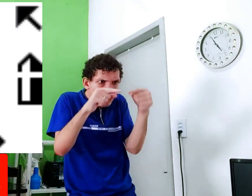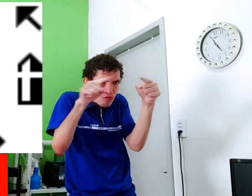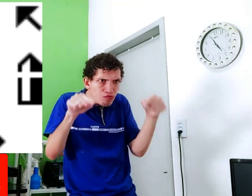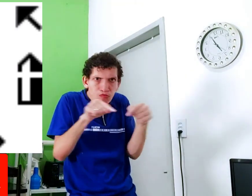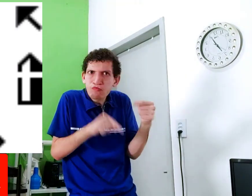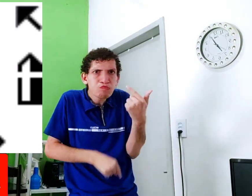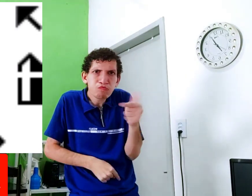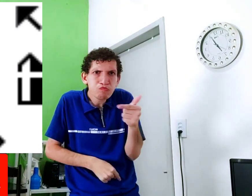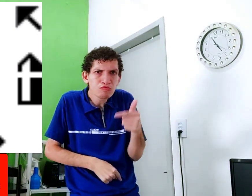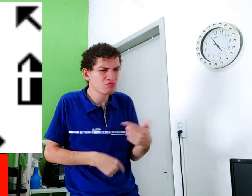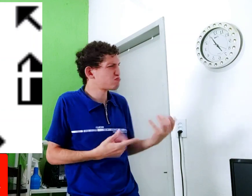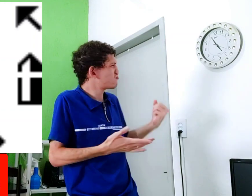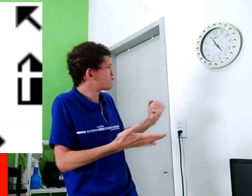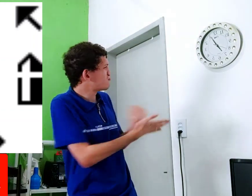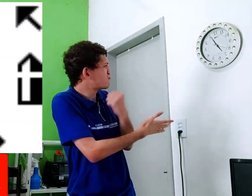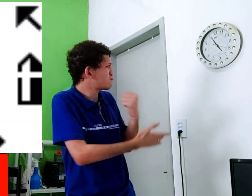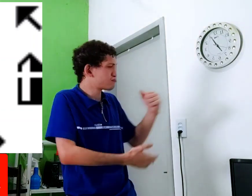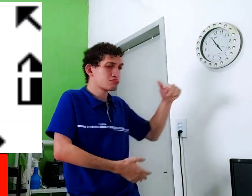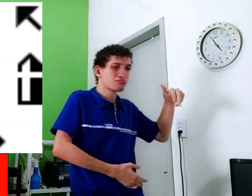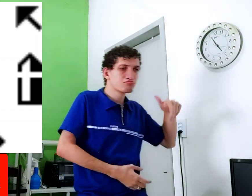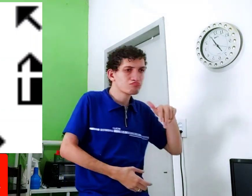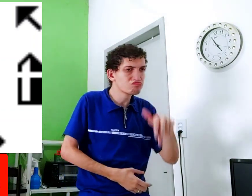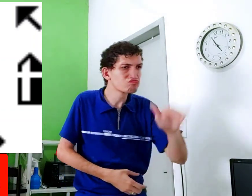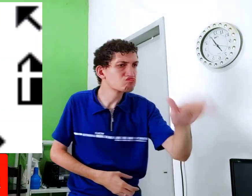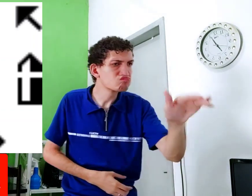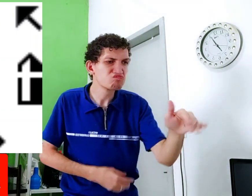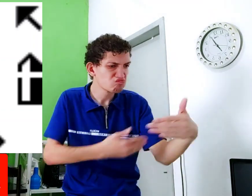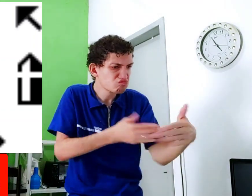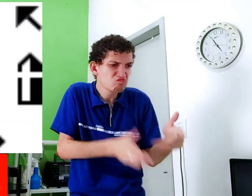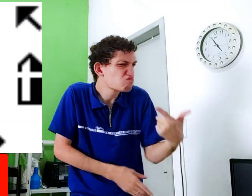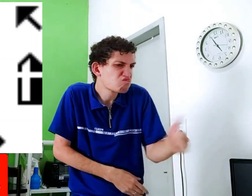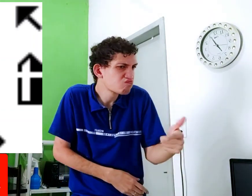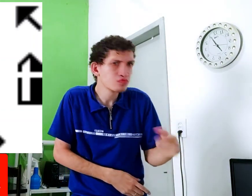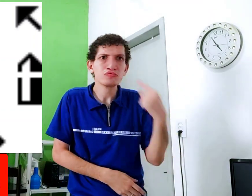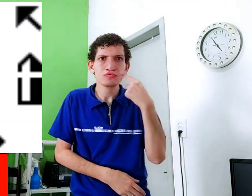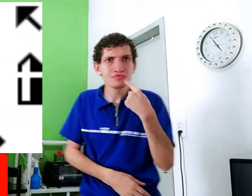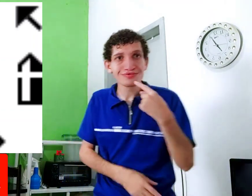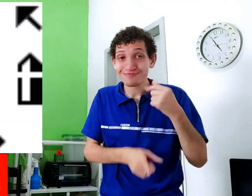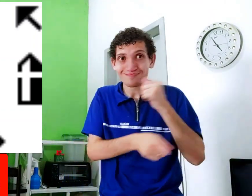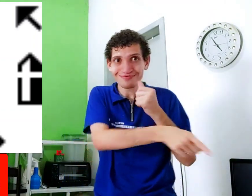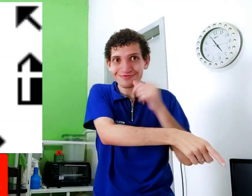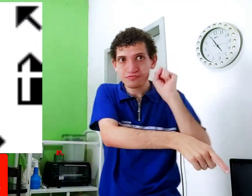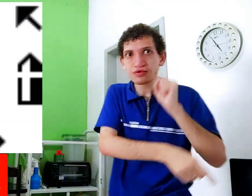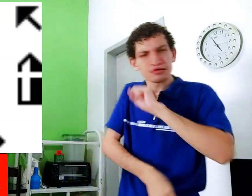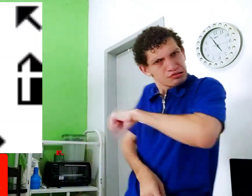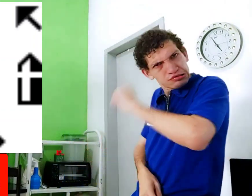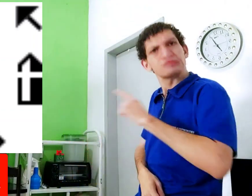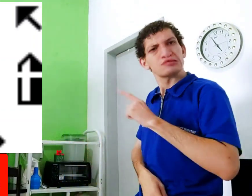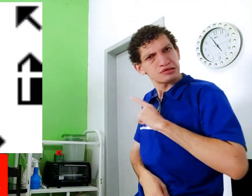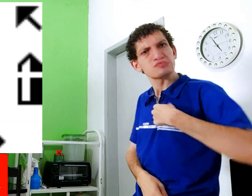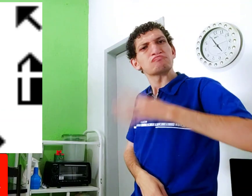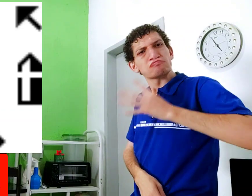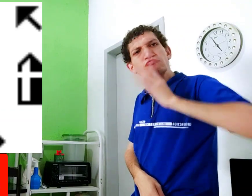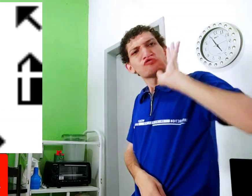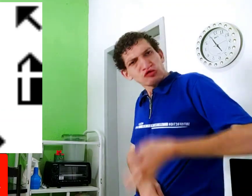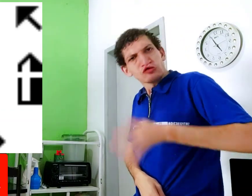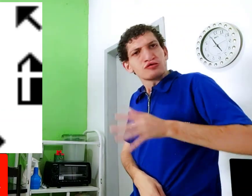tem a aicha quadrada, não tem. E o saco voltou, ei, a aicha, não tem. Aí a mulher, vi, sim, tem,